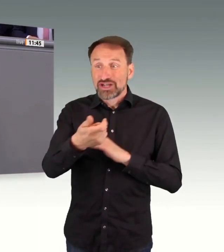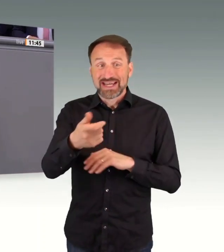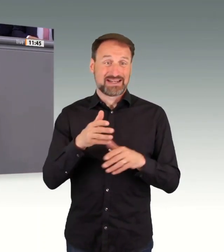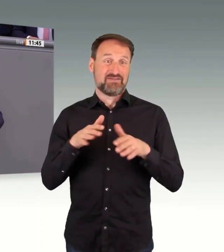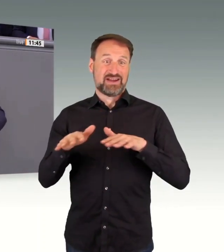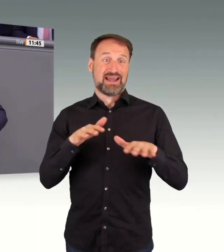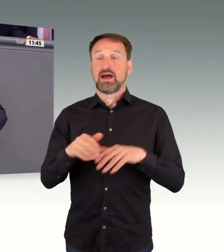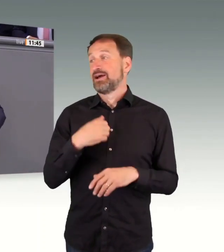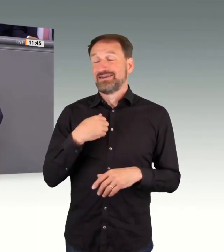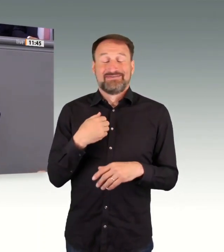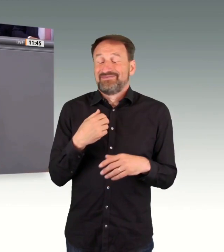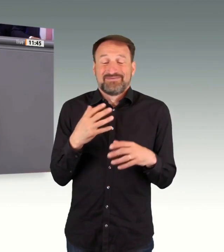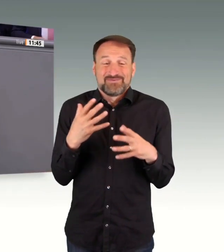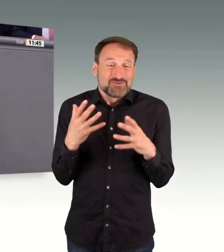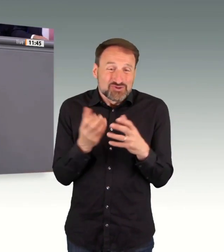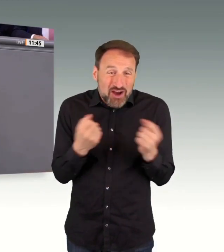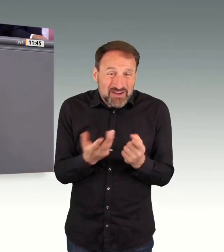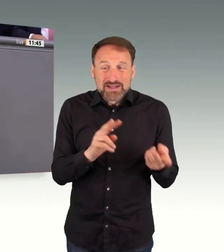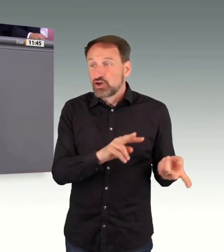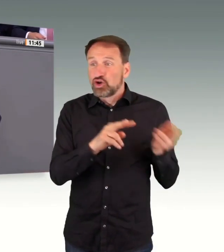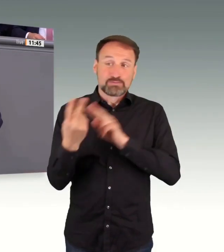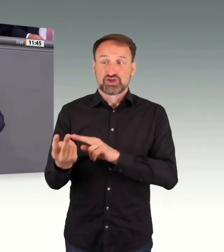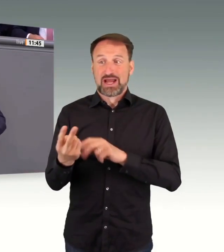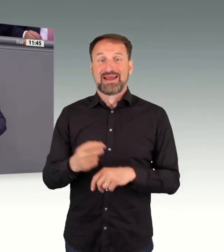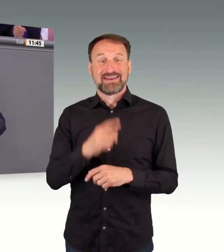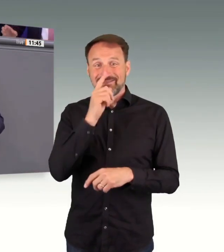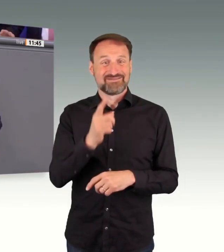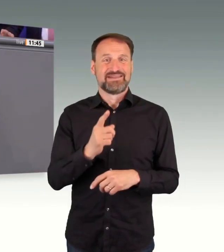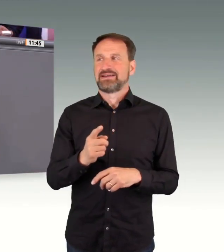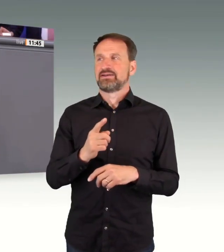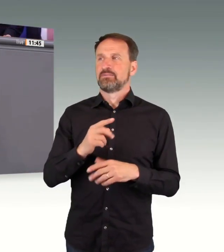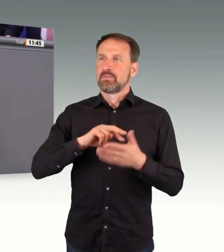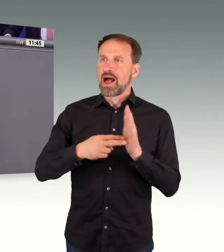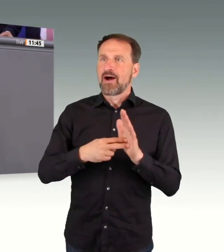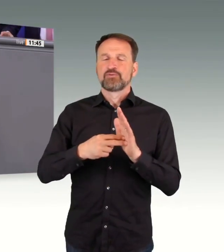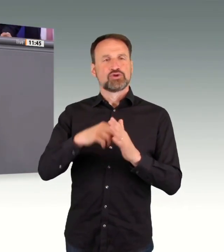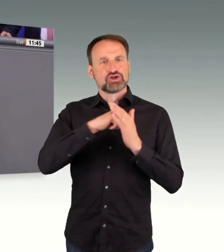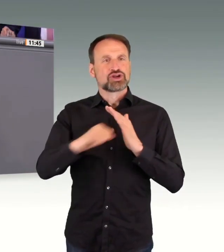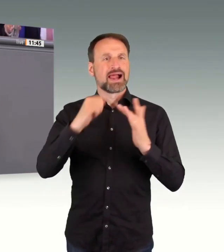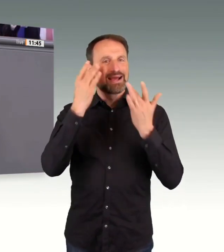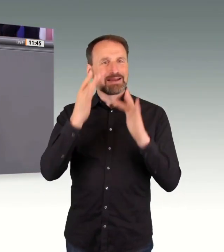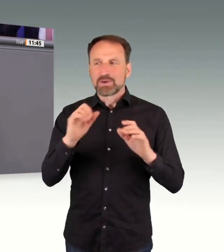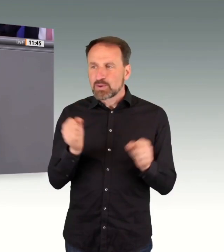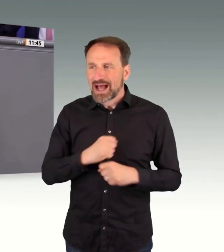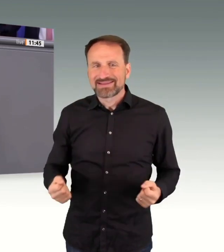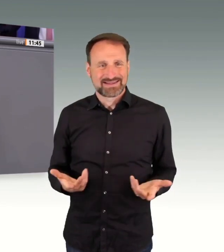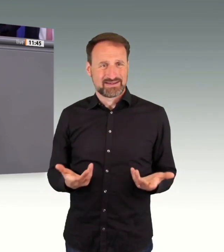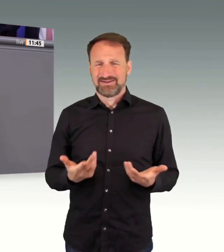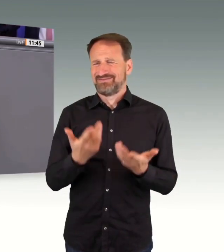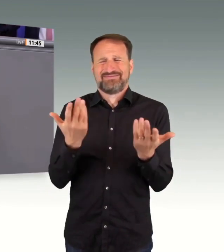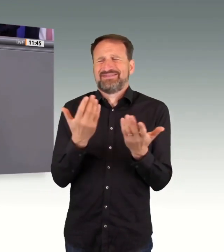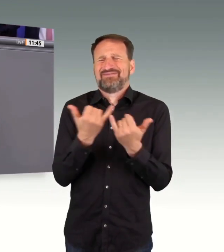funktioniert kein Umstieg, wenn ich nicht schnell die Planung genehmige. Wie sollen denn die ganzen